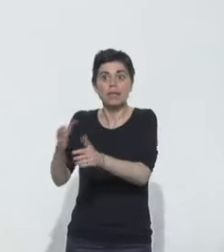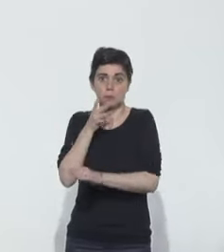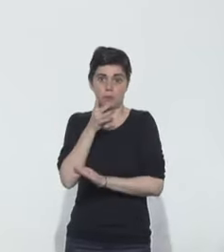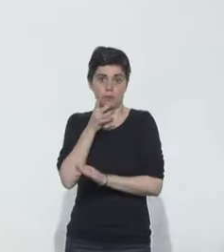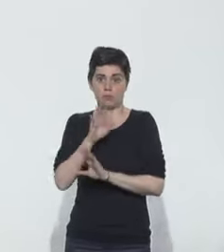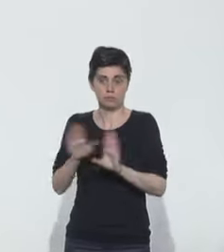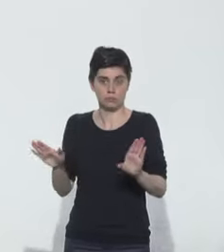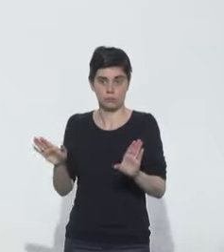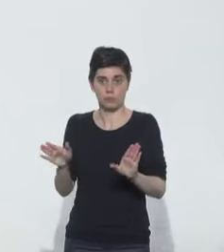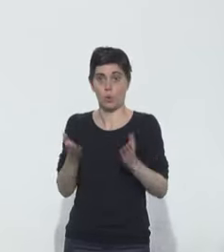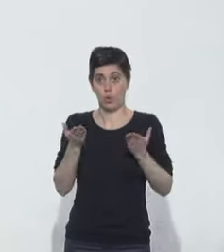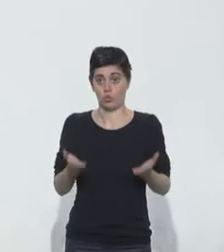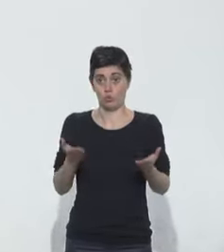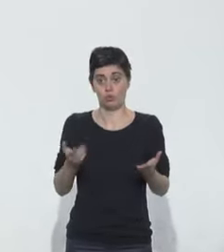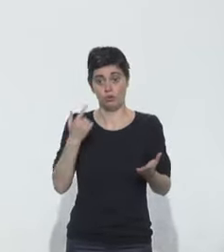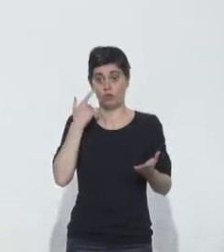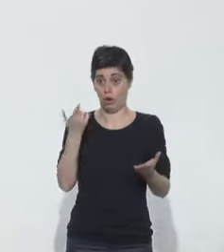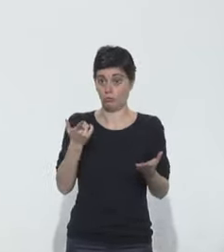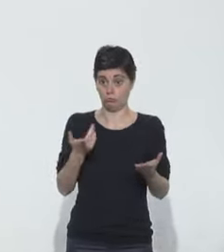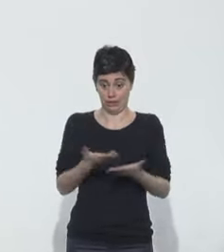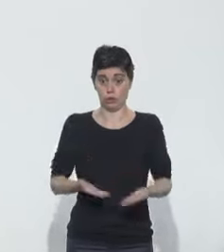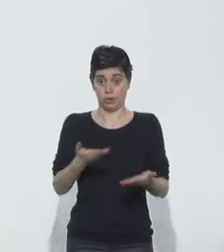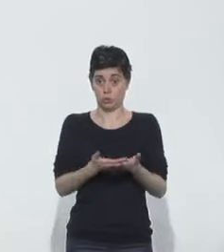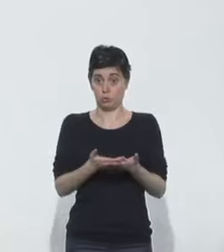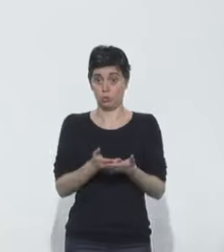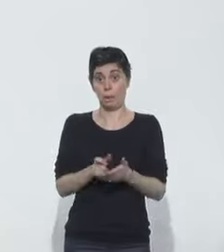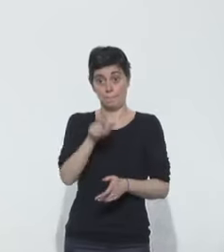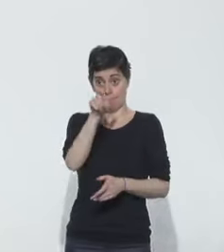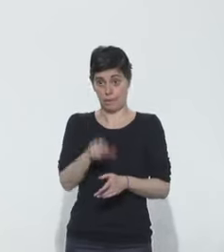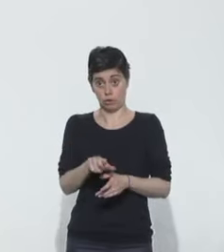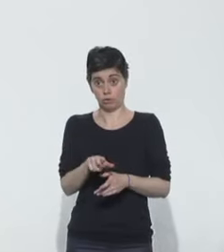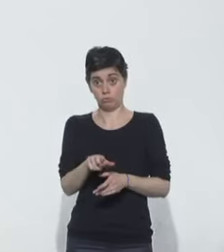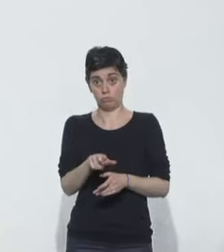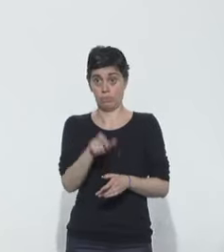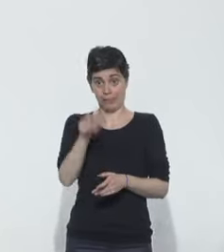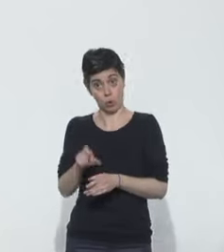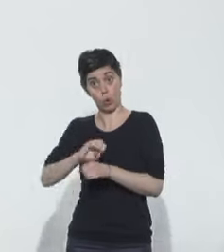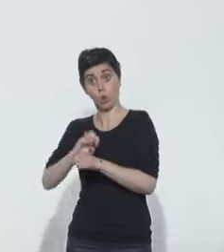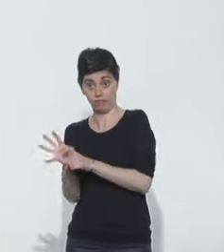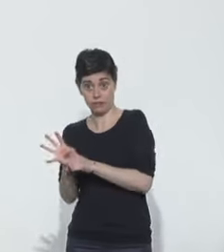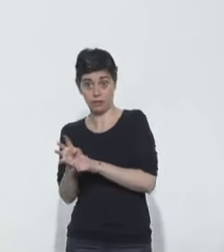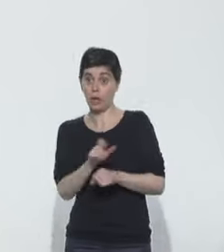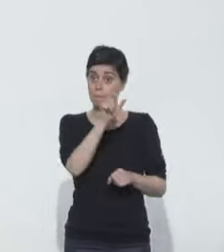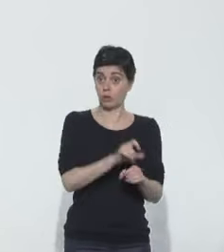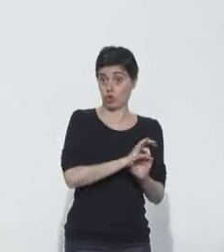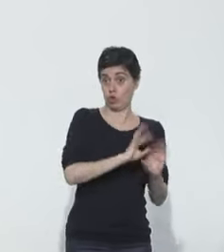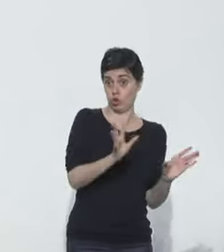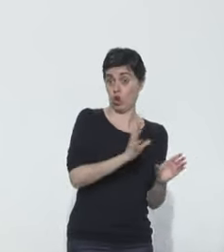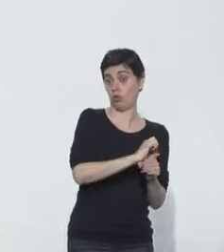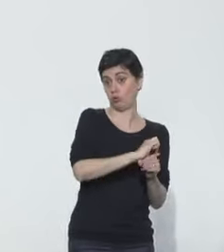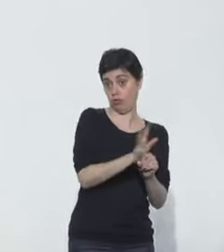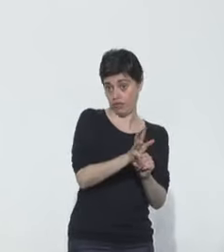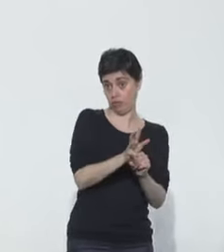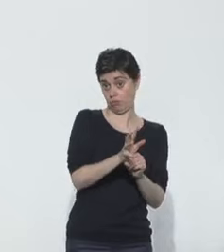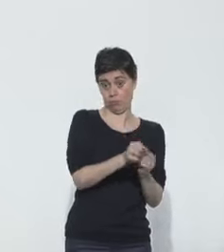vraiment assurer que dans des bonnes conditions, nous prenons en charge à la fois les patients de réanimation atteints du Covid et les patients de réanimation qui ne sont pas infectés